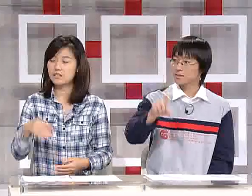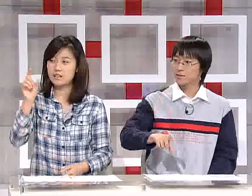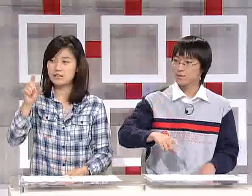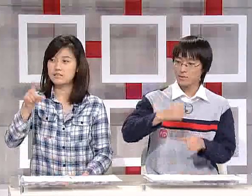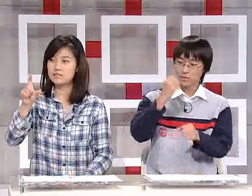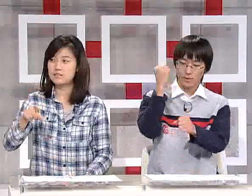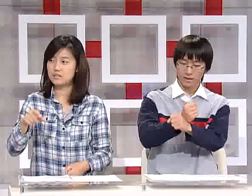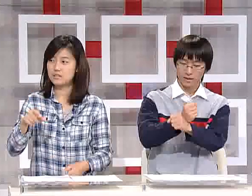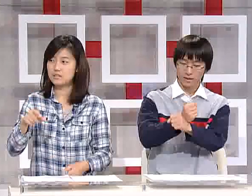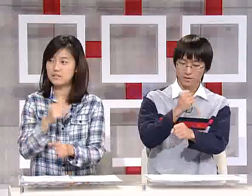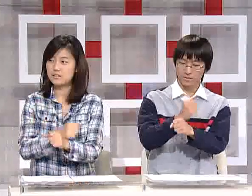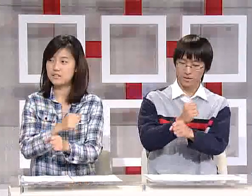카드로 하겠습니다.